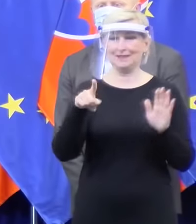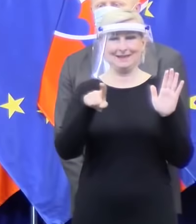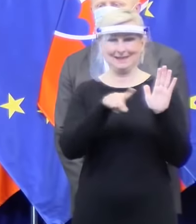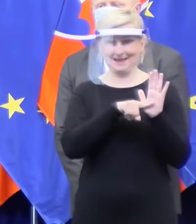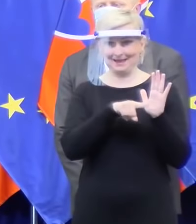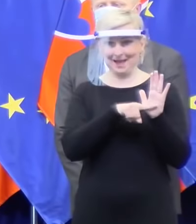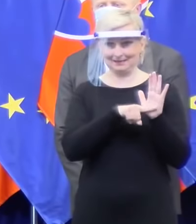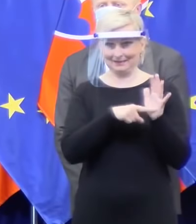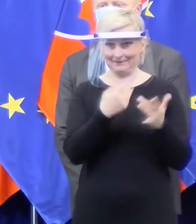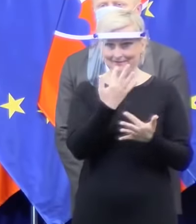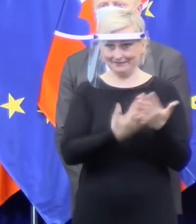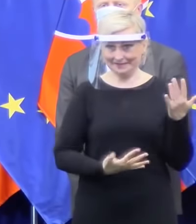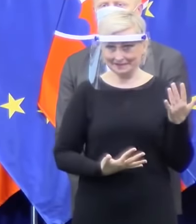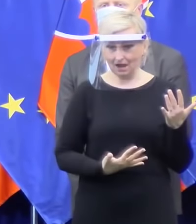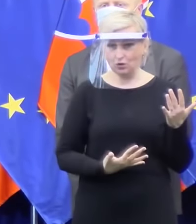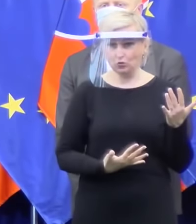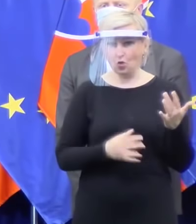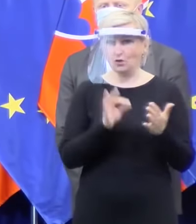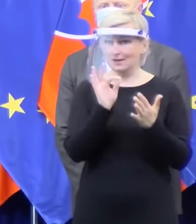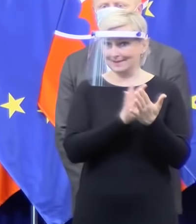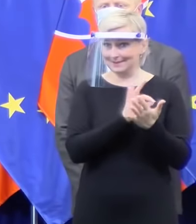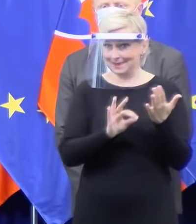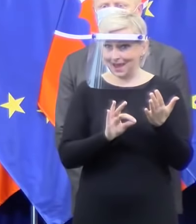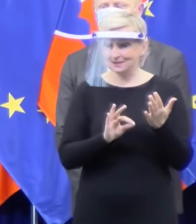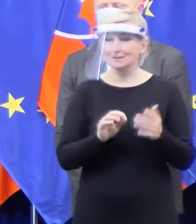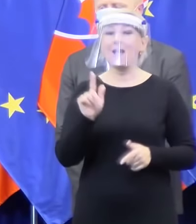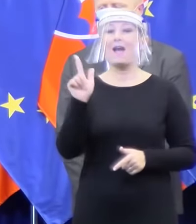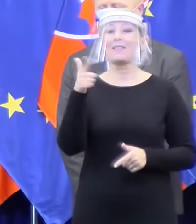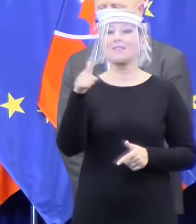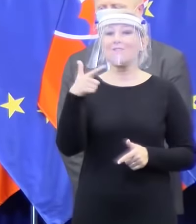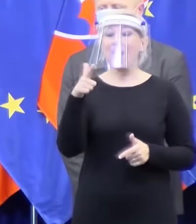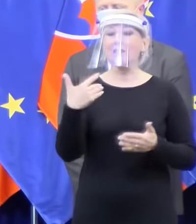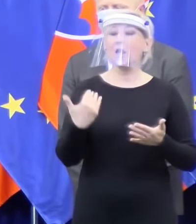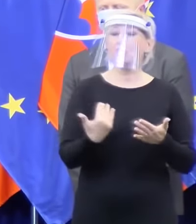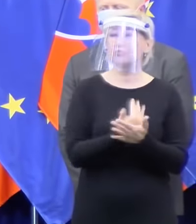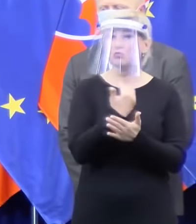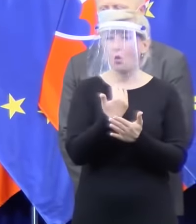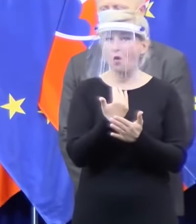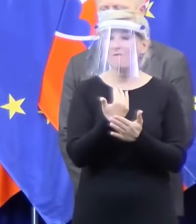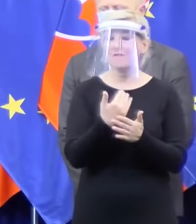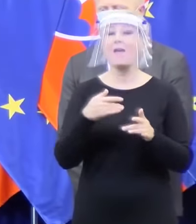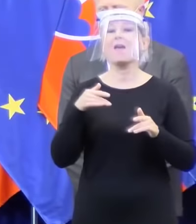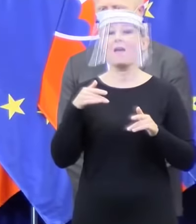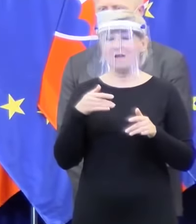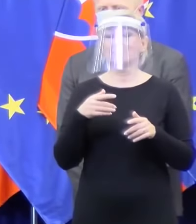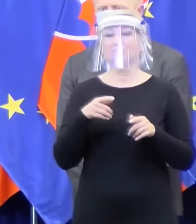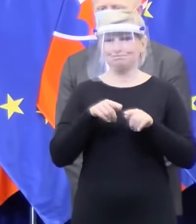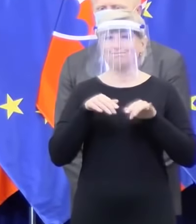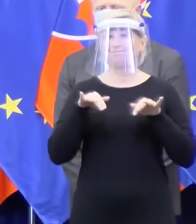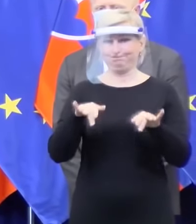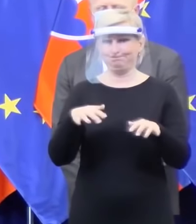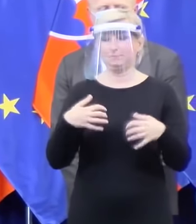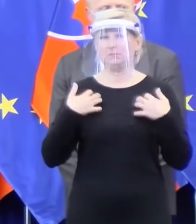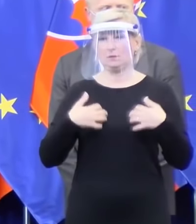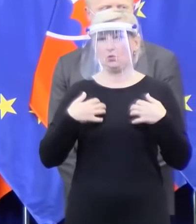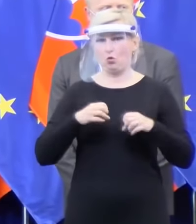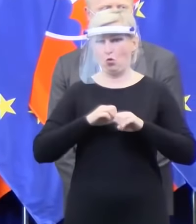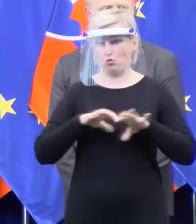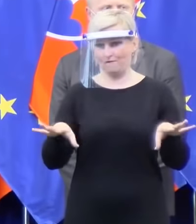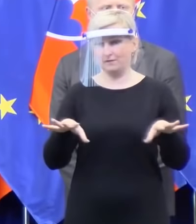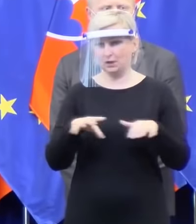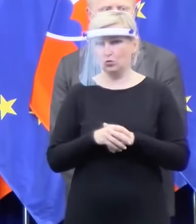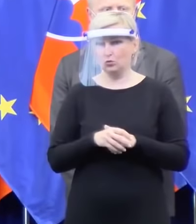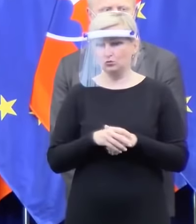vzoriek a 12 nových pozitívnych vzoriek. Alebo inak povedané, pri 12 pacienti